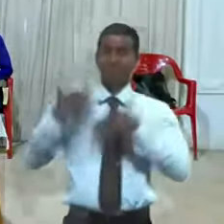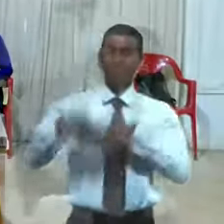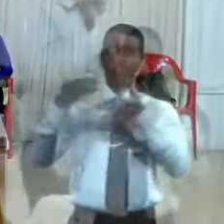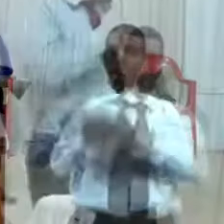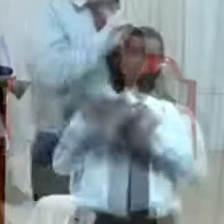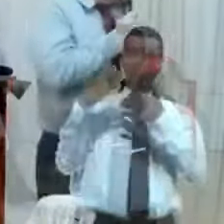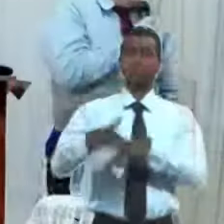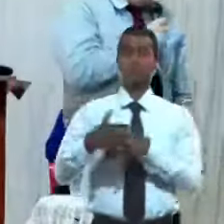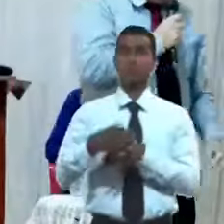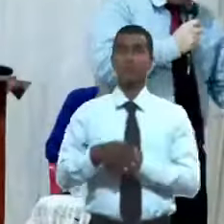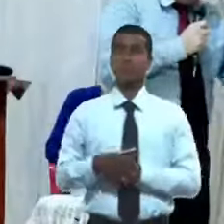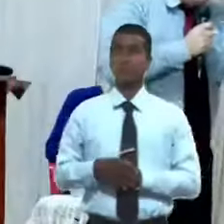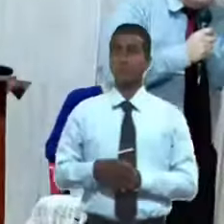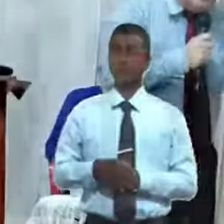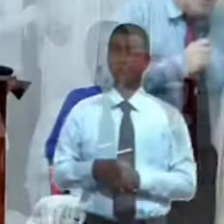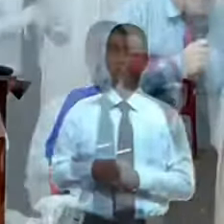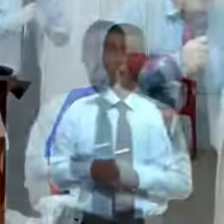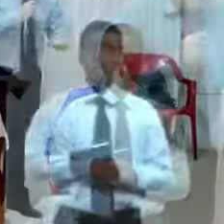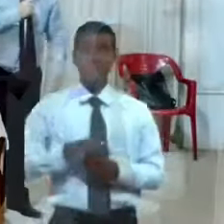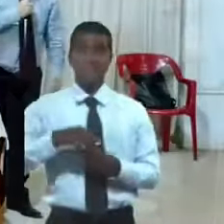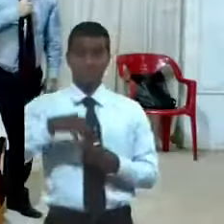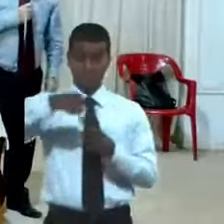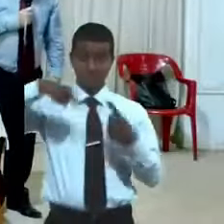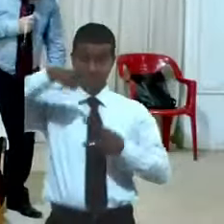estaba Elías orando